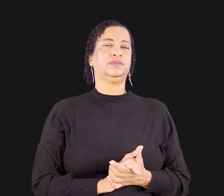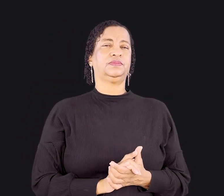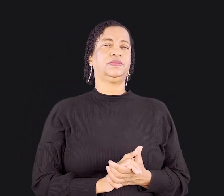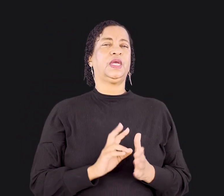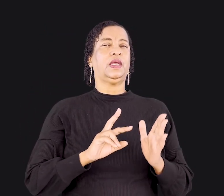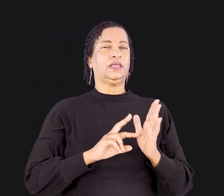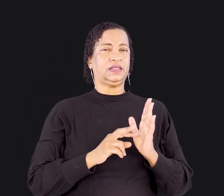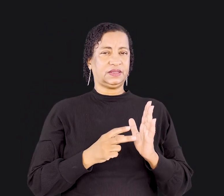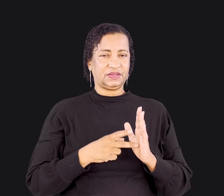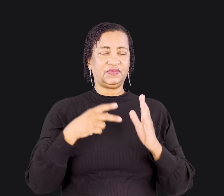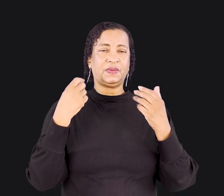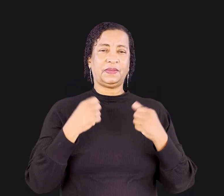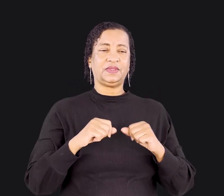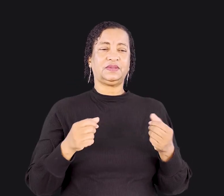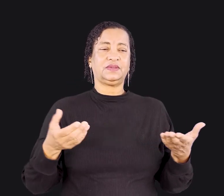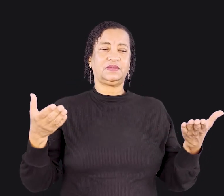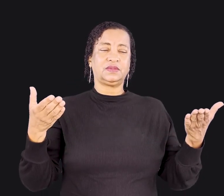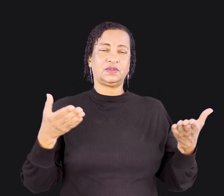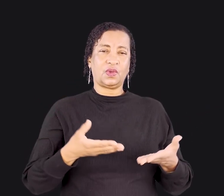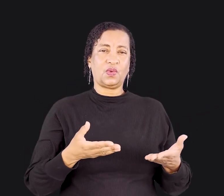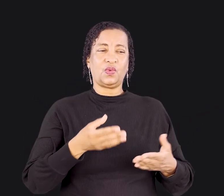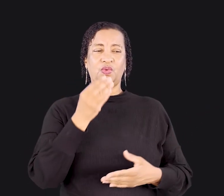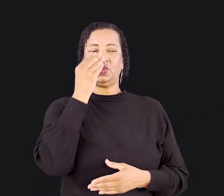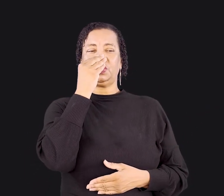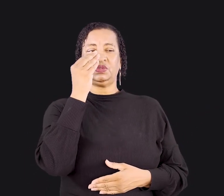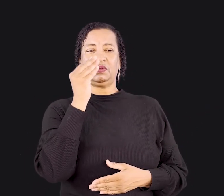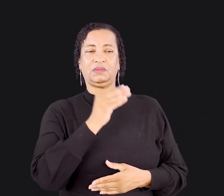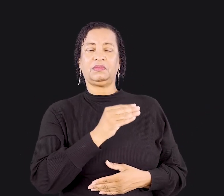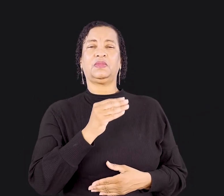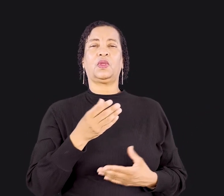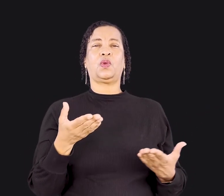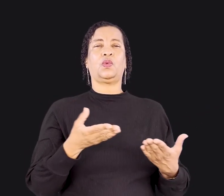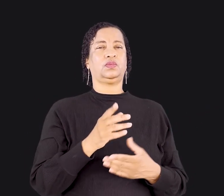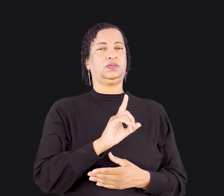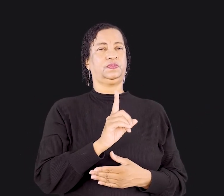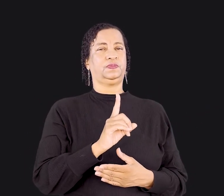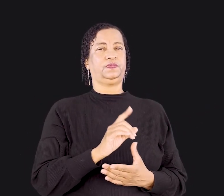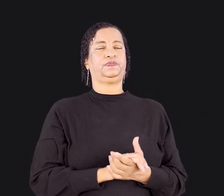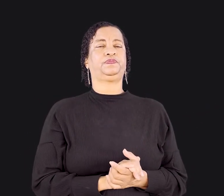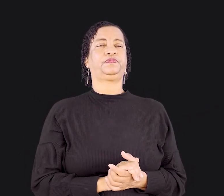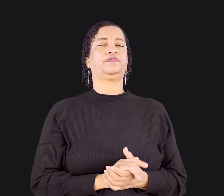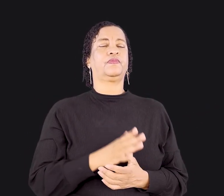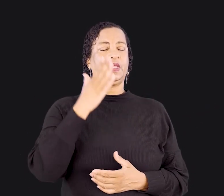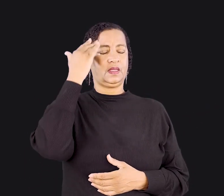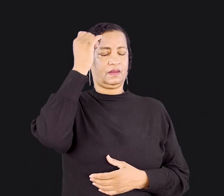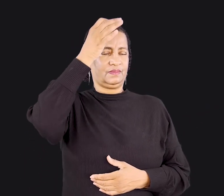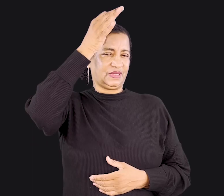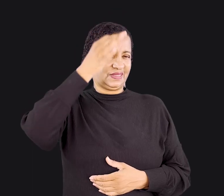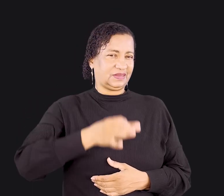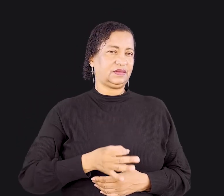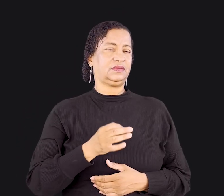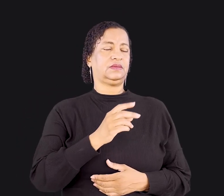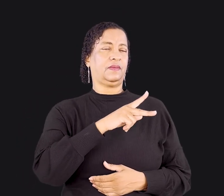dizer que deva ou possa ser ignorado ou excluído por nós. Com toda certeza, ele traz